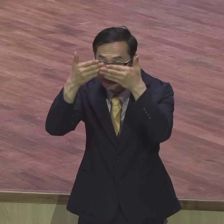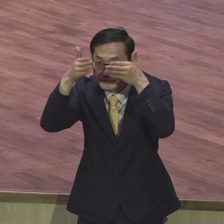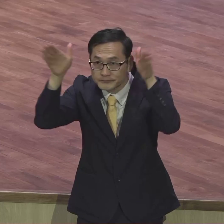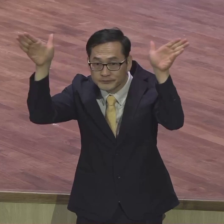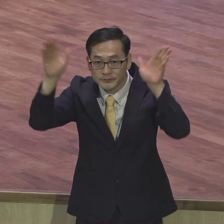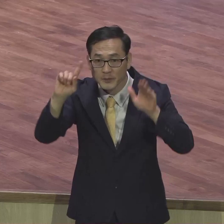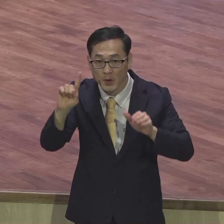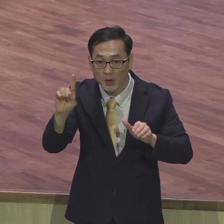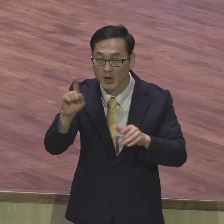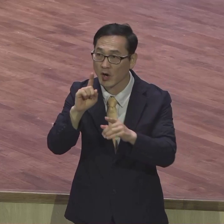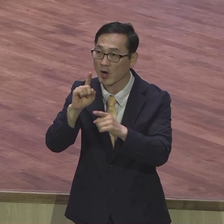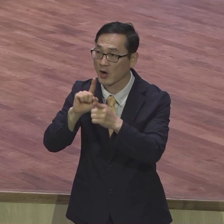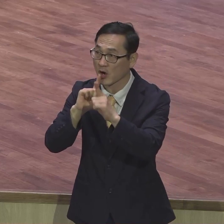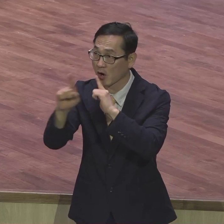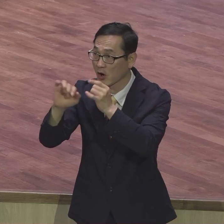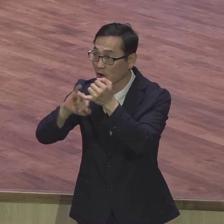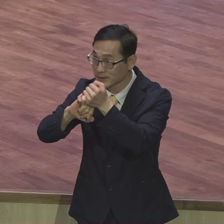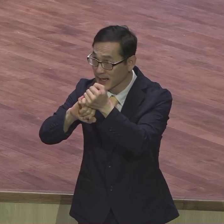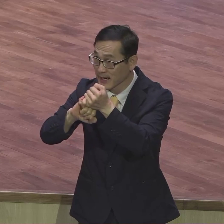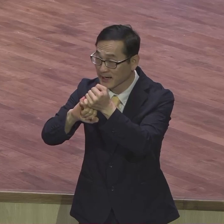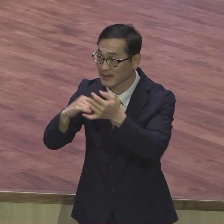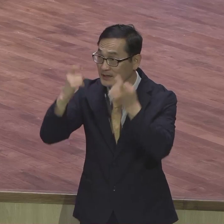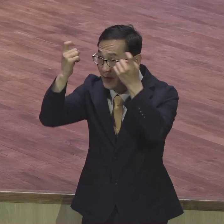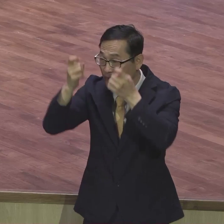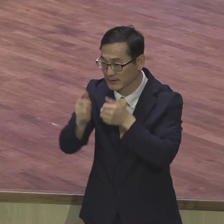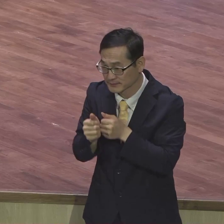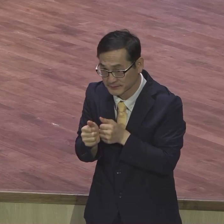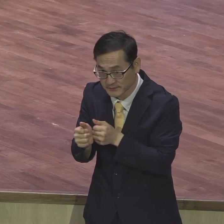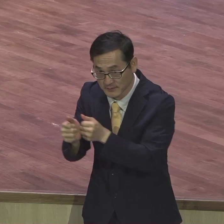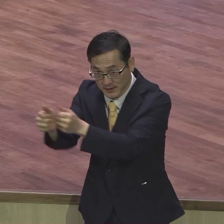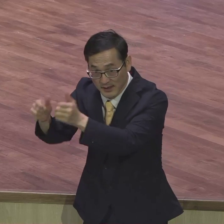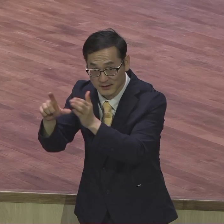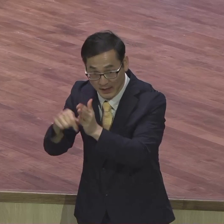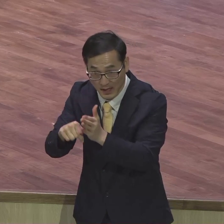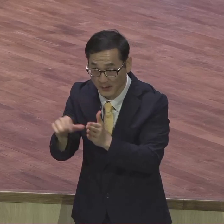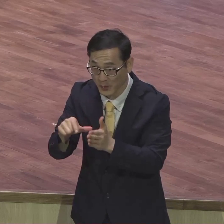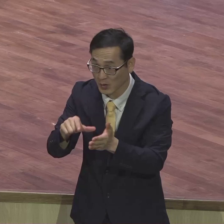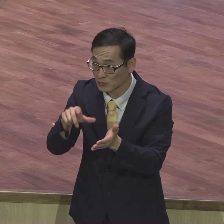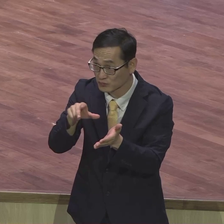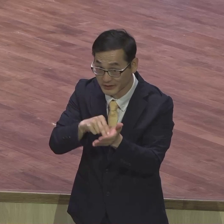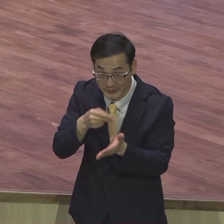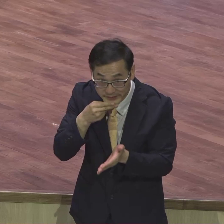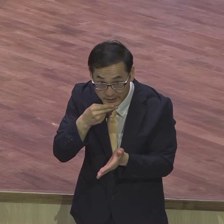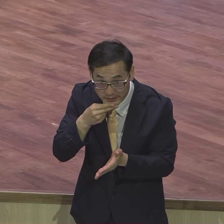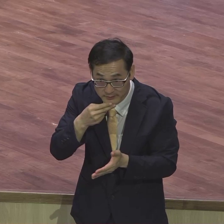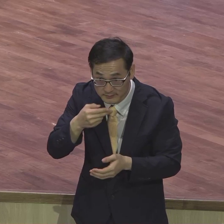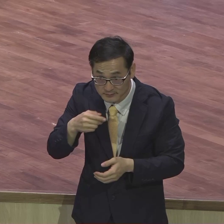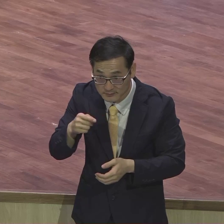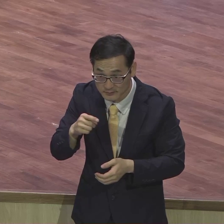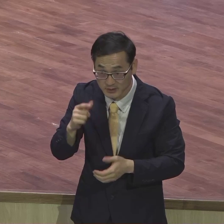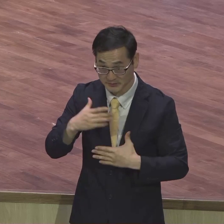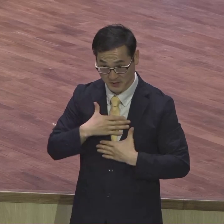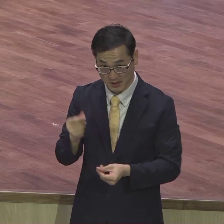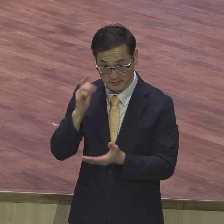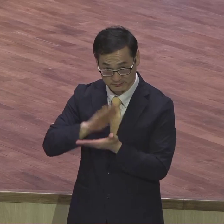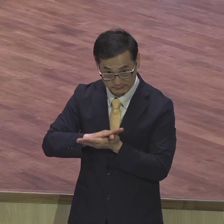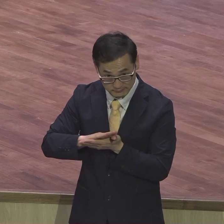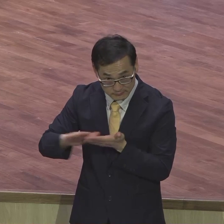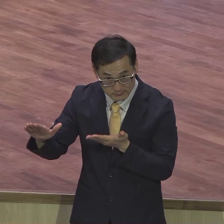간다고 해서 문제와 사건이 없는 거 아니에요 언약의 여정을 가는 가정 속에서 많은